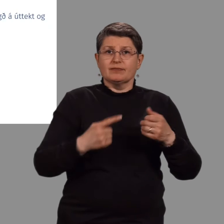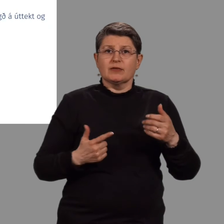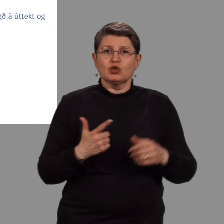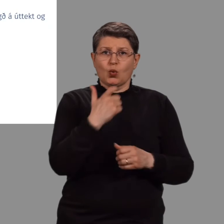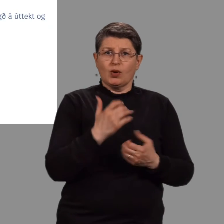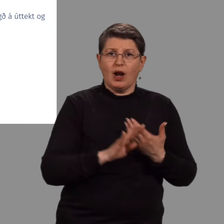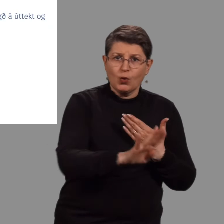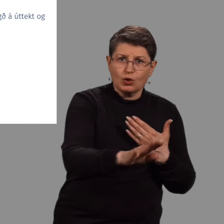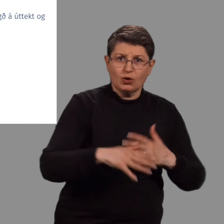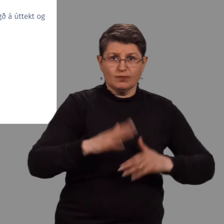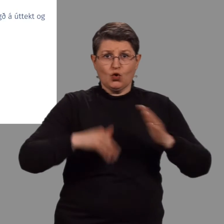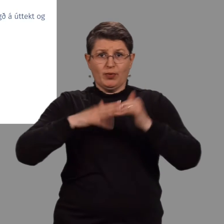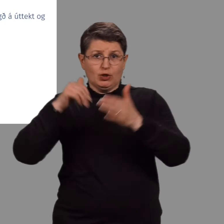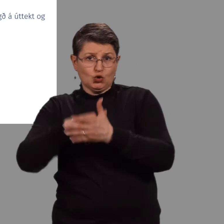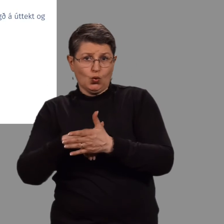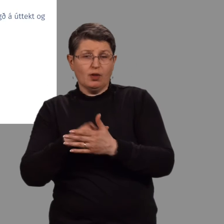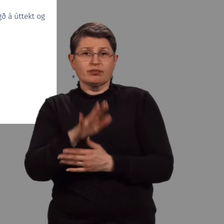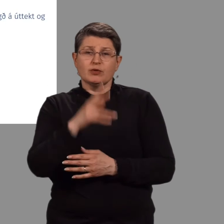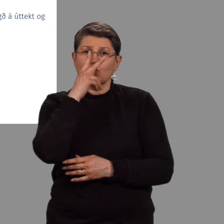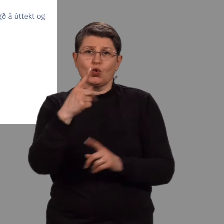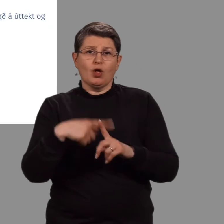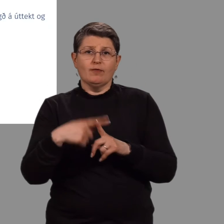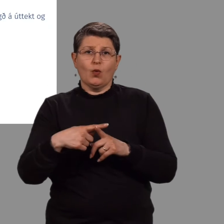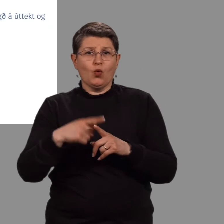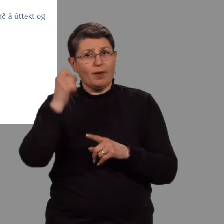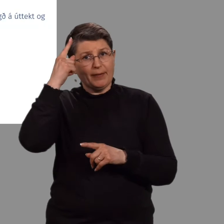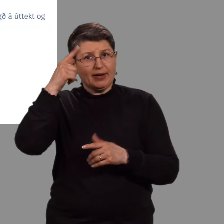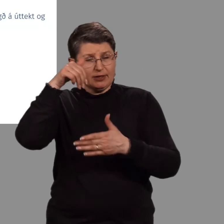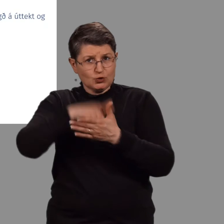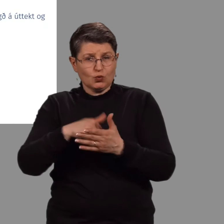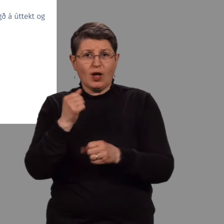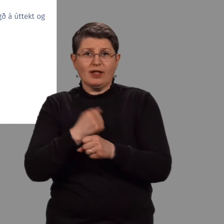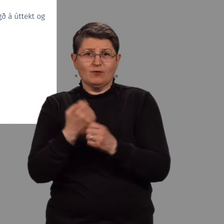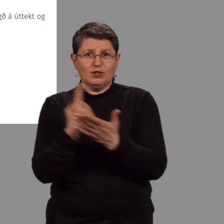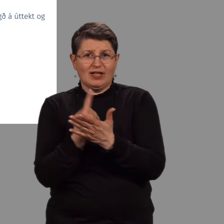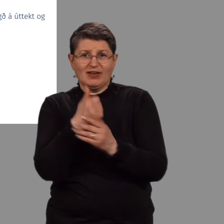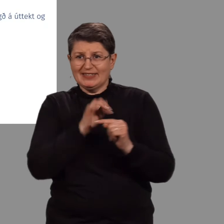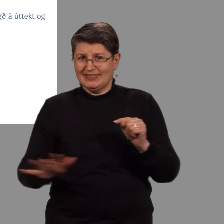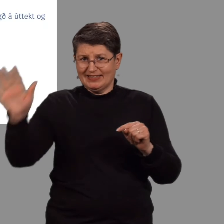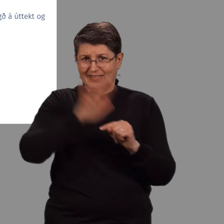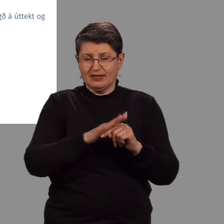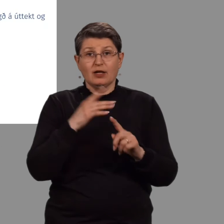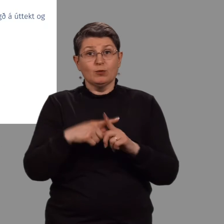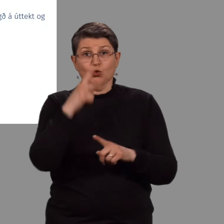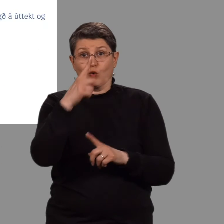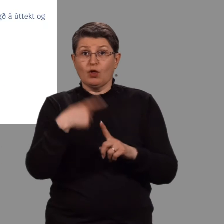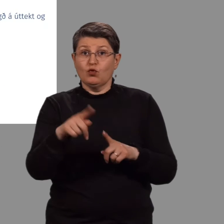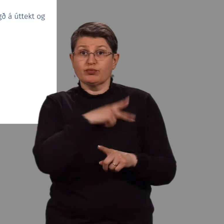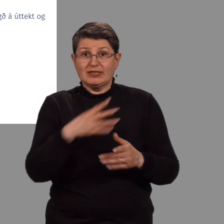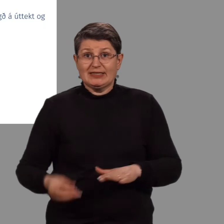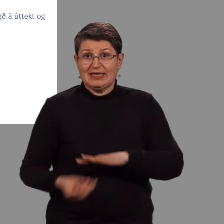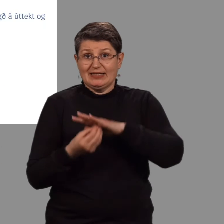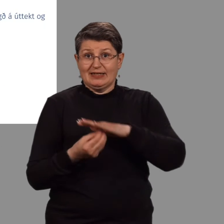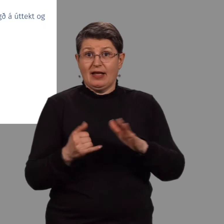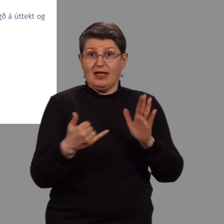uppbyggingu sjóðs með hlýðu svona uppbyggingu menningalífs og átunutaki frá landsbyrðinu og skoða hvernig meði styrkja menningalega innmiðiði og ebla